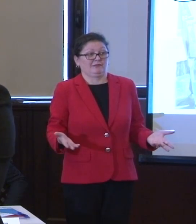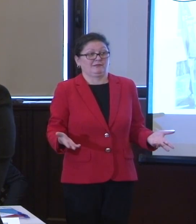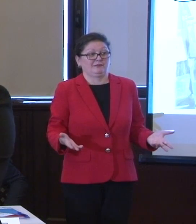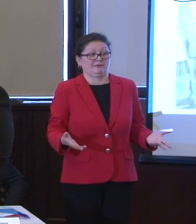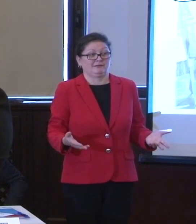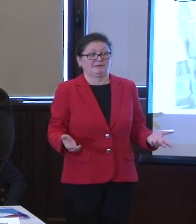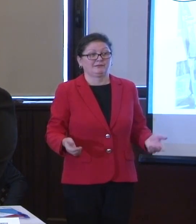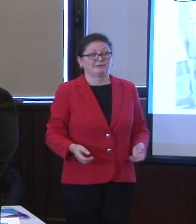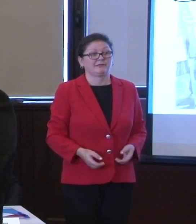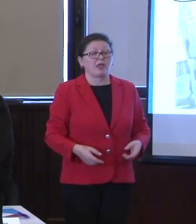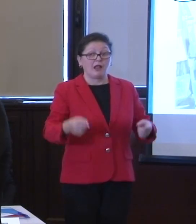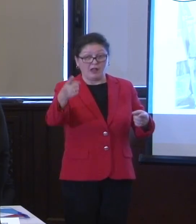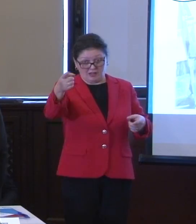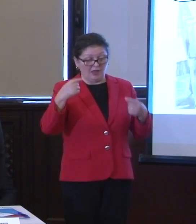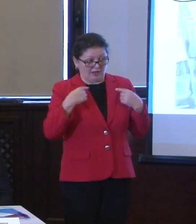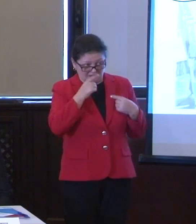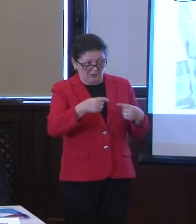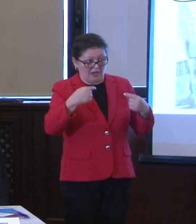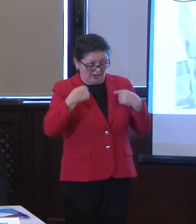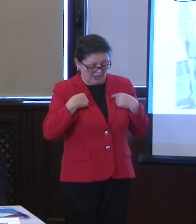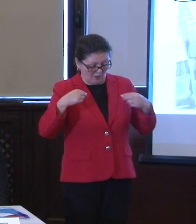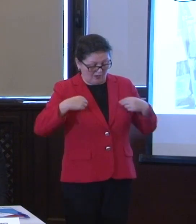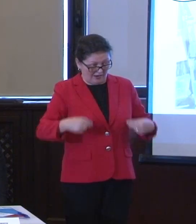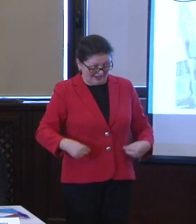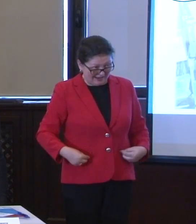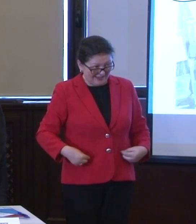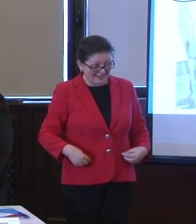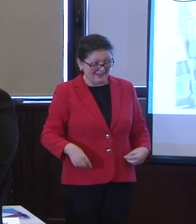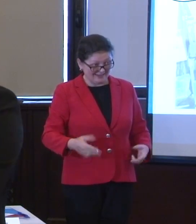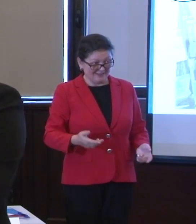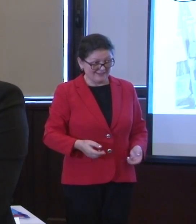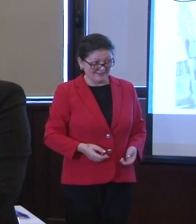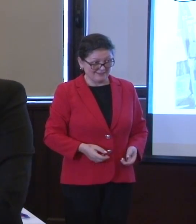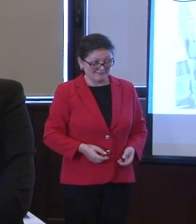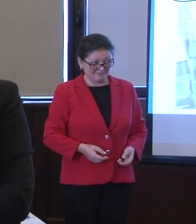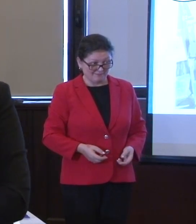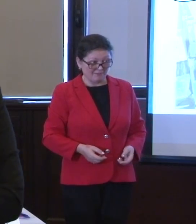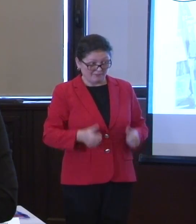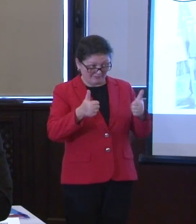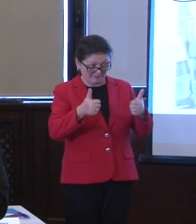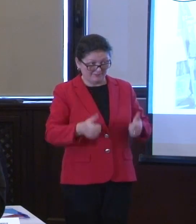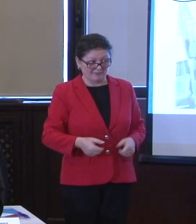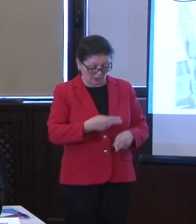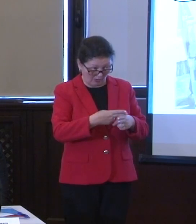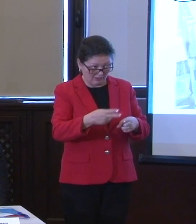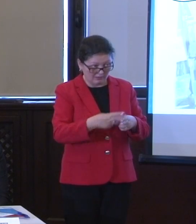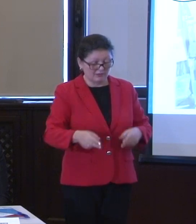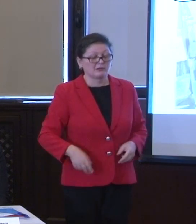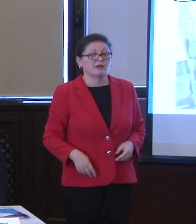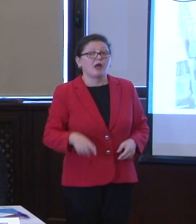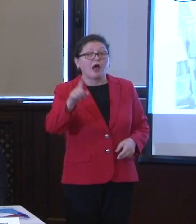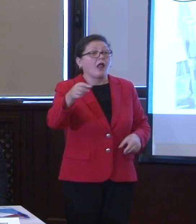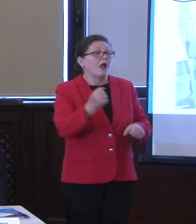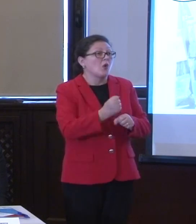Dar, e datoria mea să stau, să vin, să mă întâlnesc cu dumneavoastră, să vă ascult. Când mă înțeleg să vă întreb, că nu-i nici urși nu se